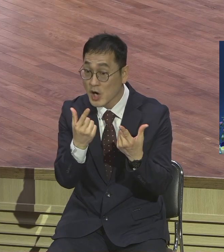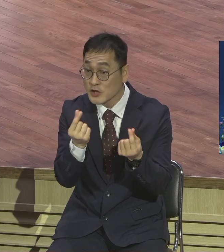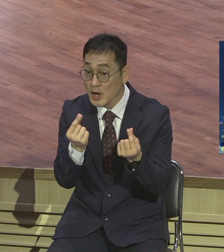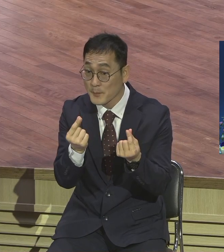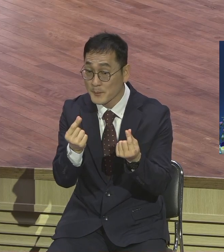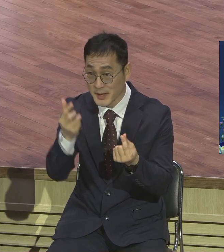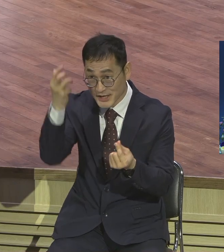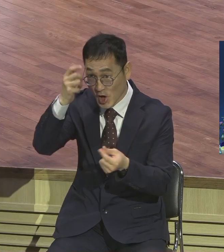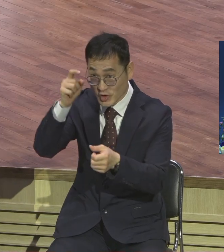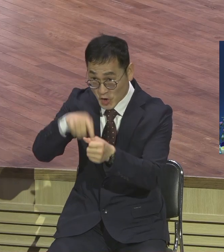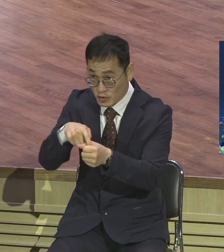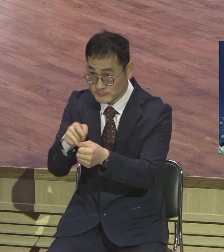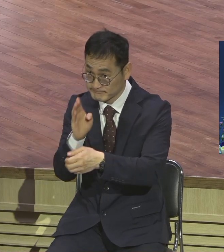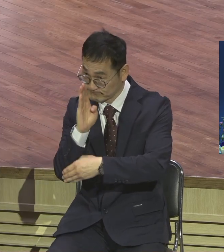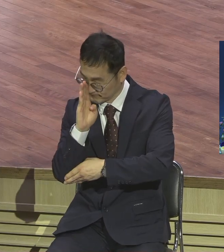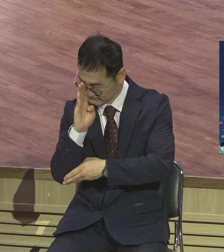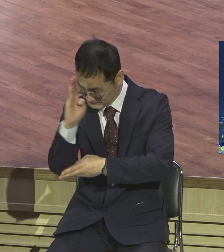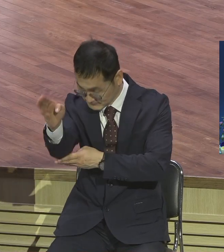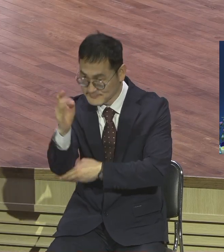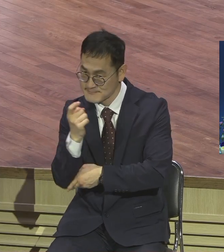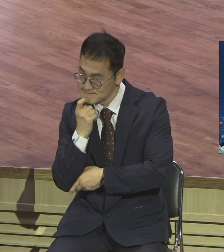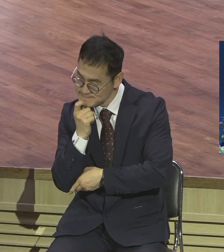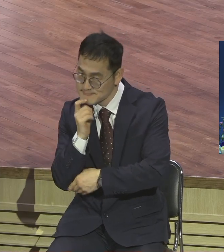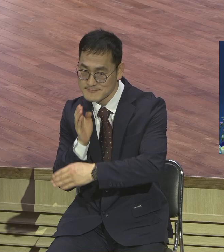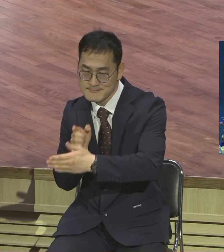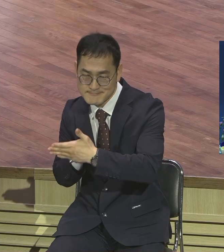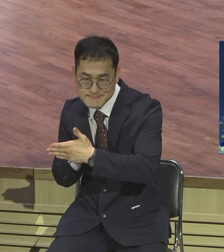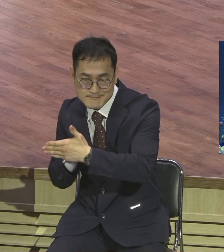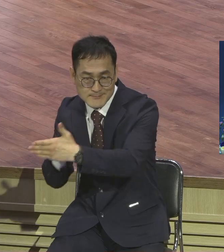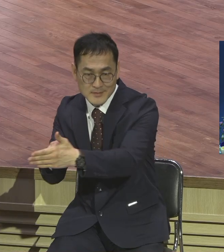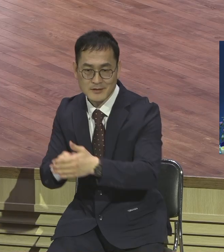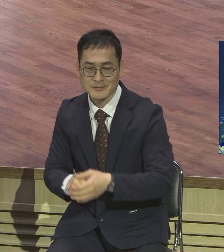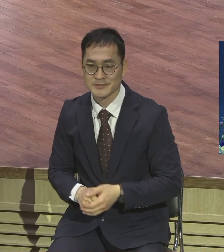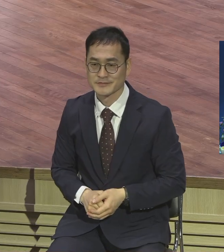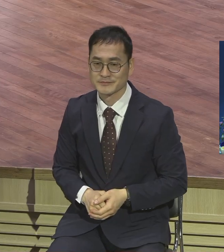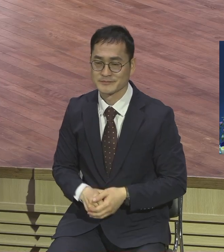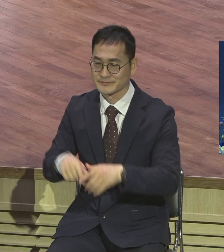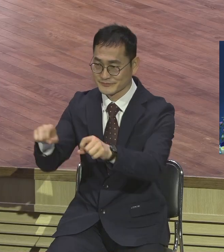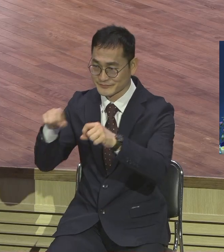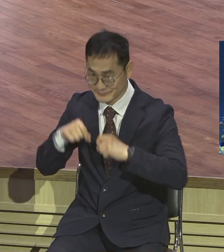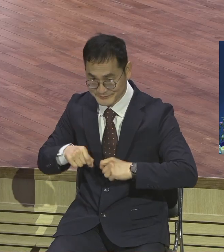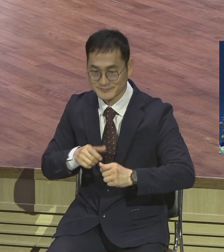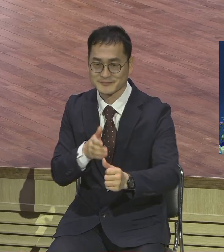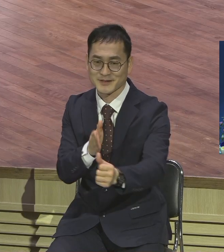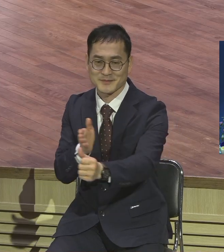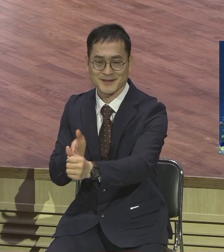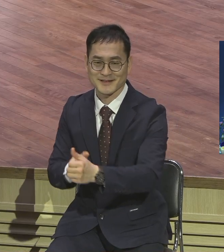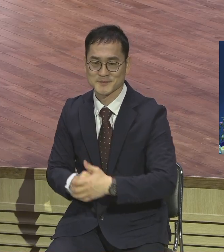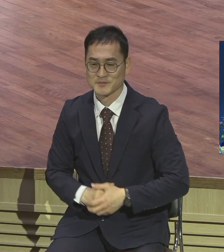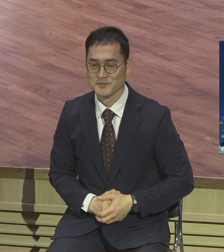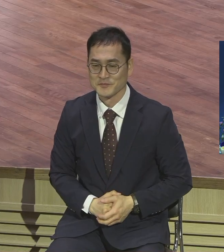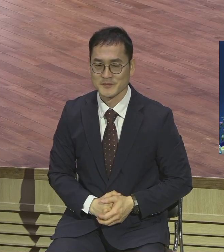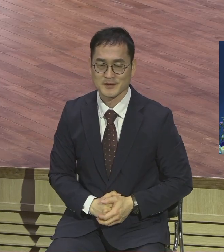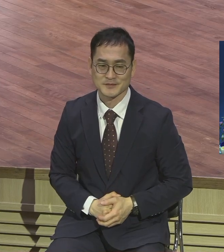전심 지속으로 생명근 헌신의 삶 속으로 들어가시길 제모로 추부합니다 자 두 번째로